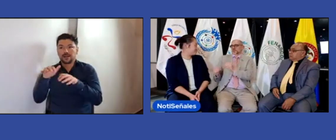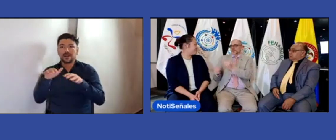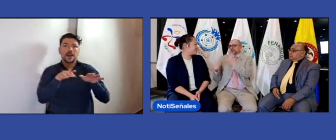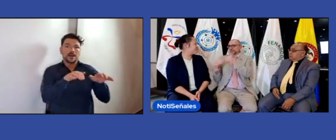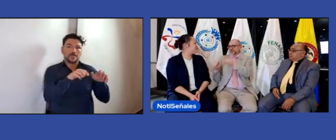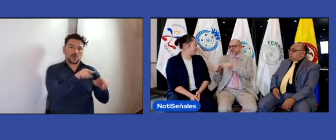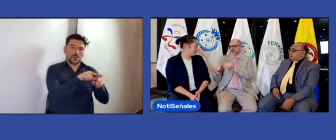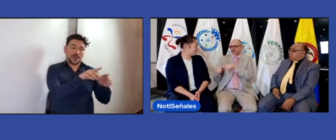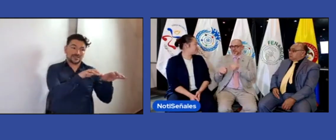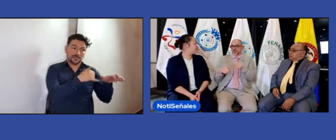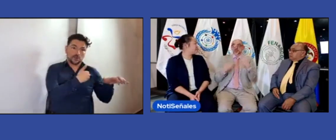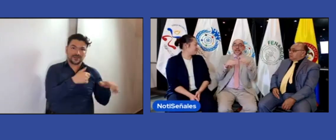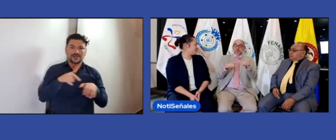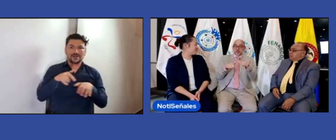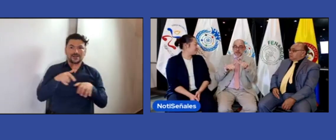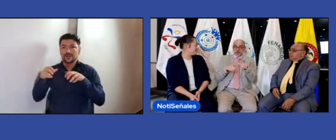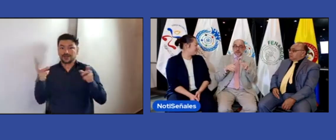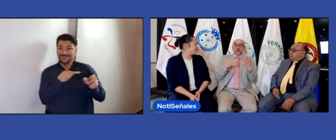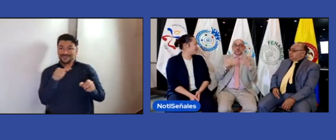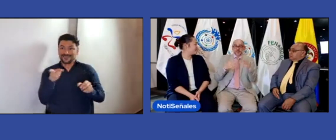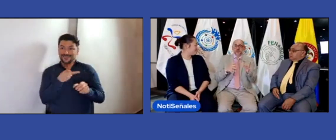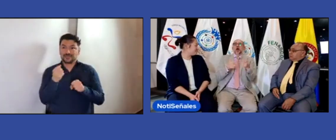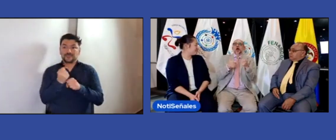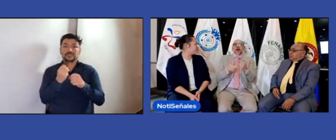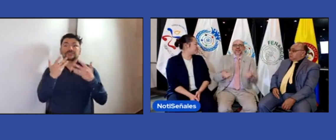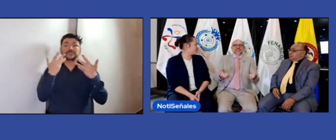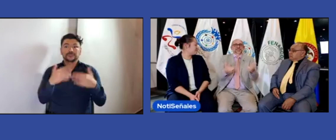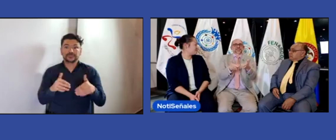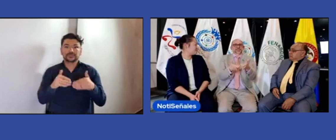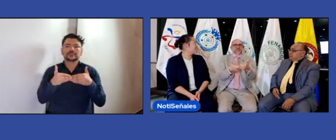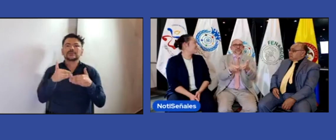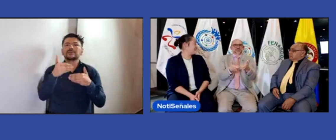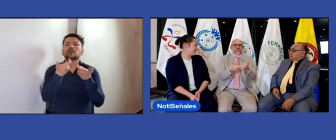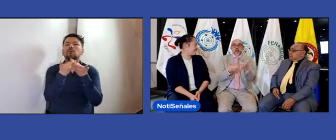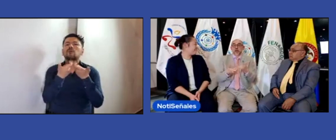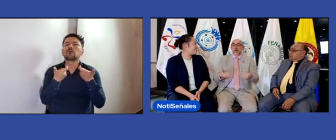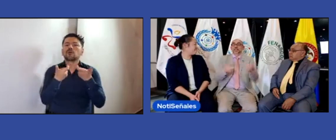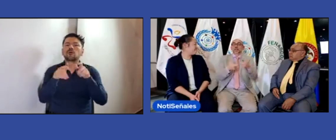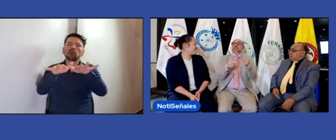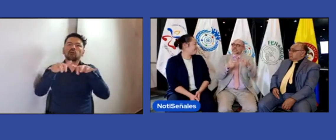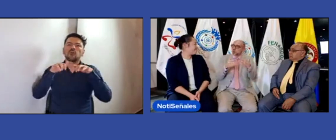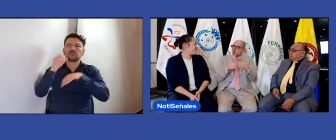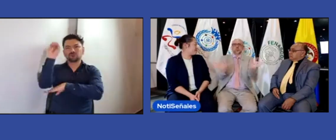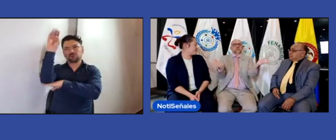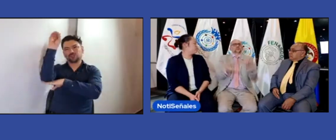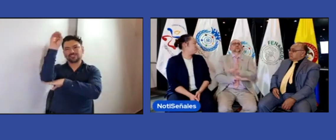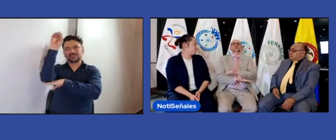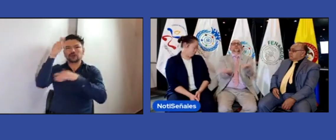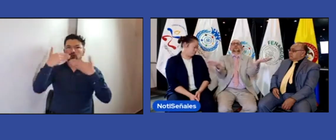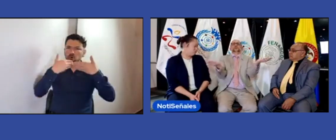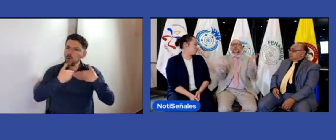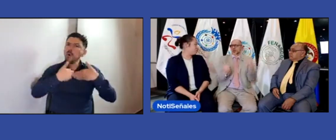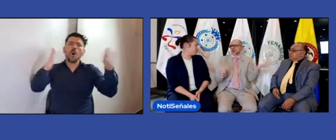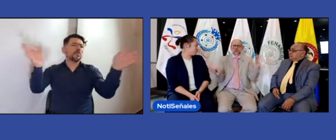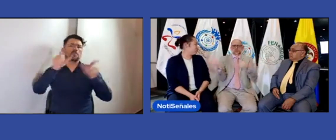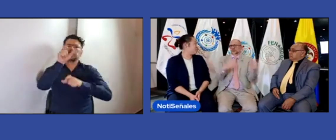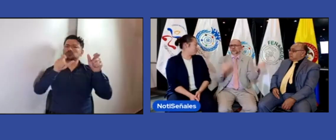como lo hace la WFD. Nosotros somos parte de este órgano